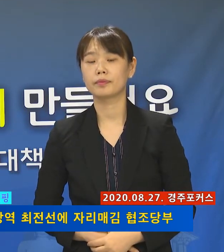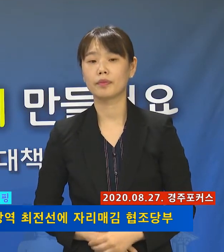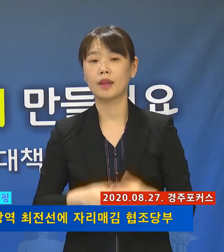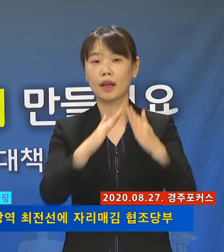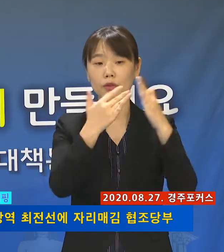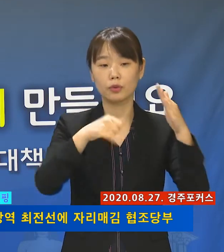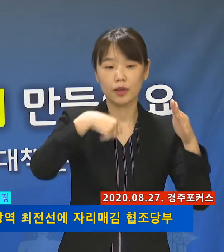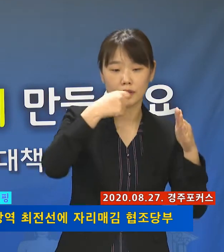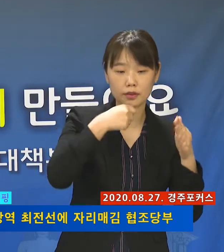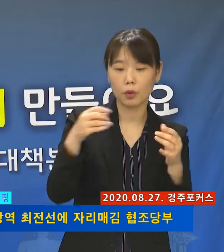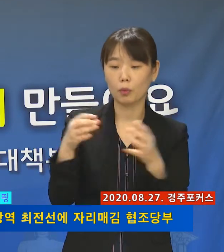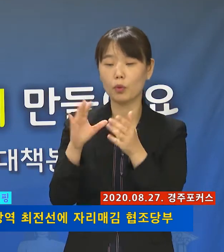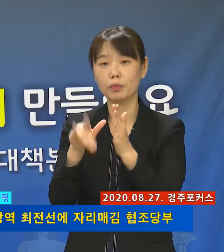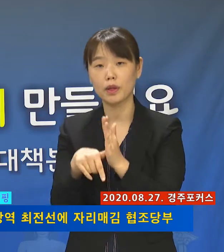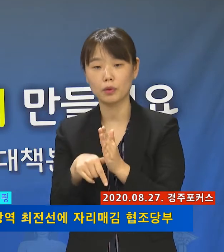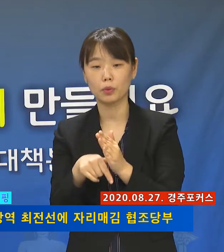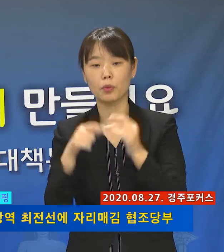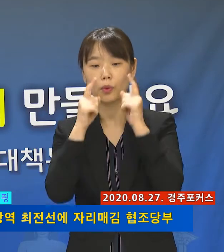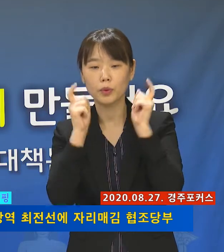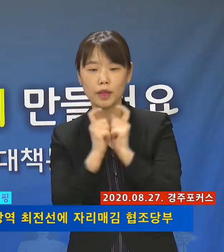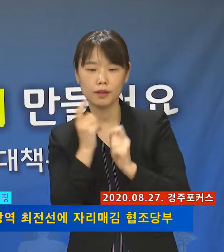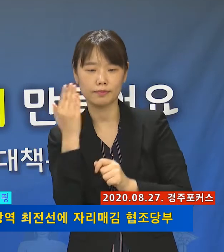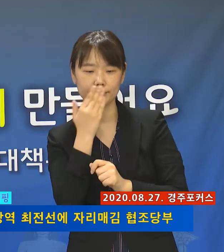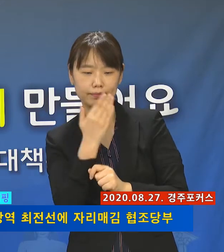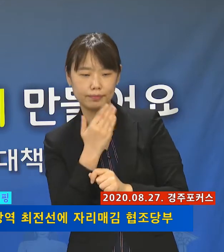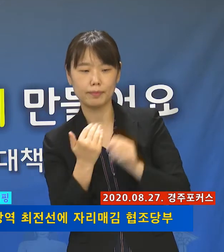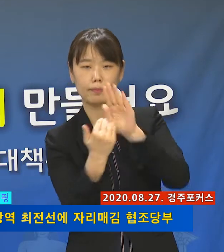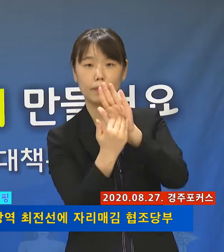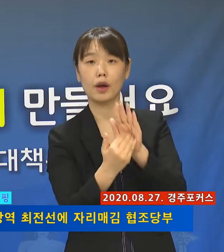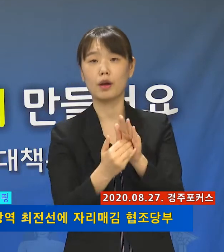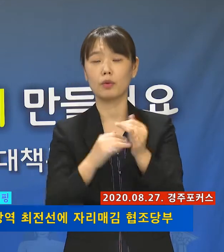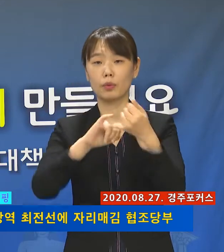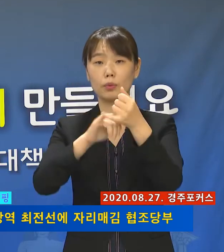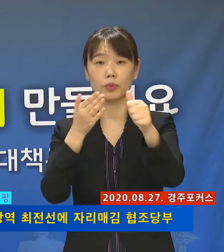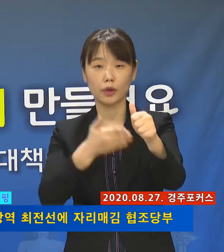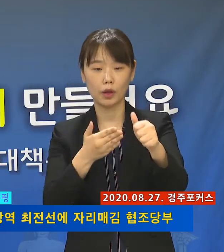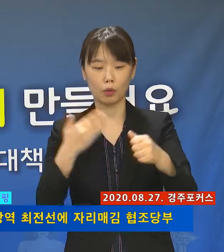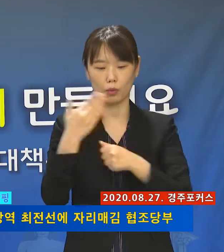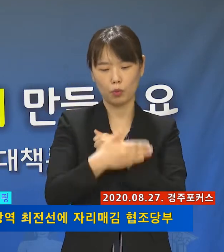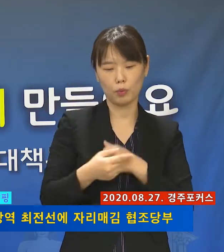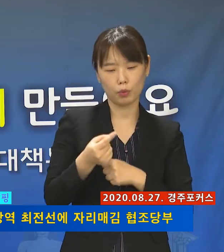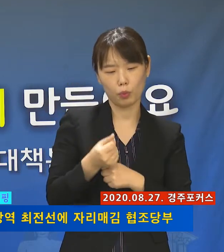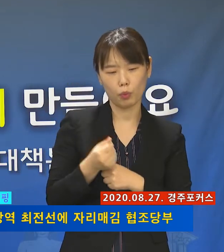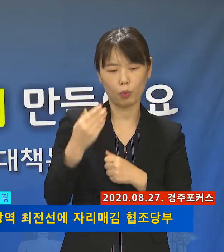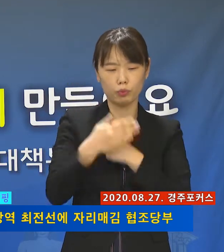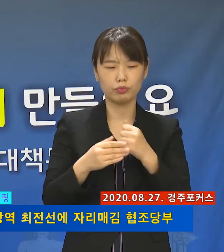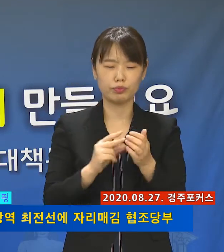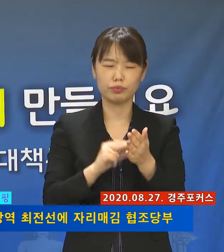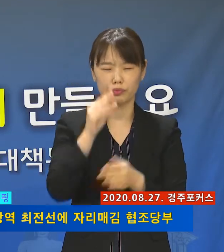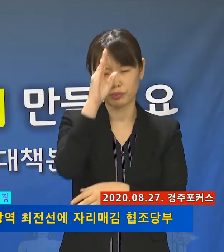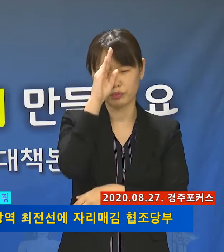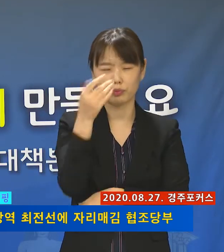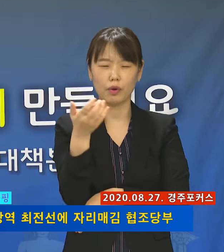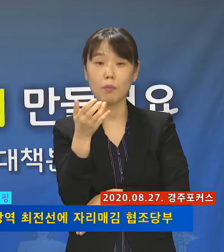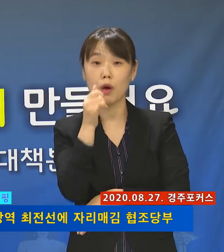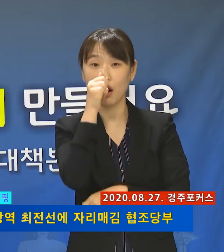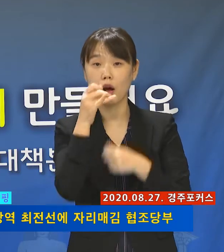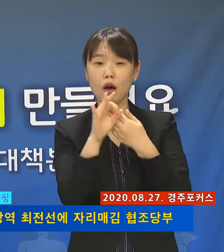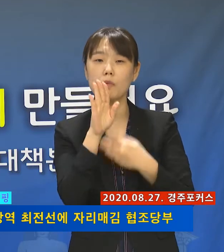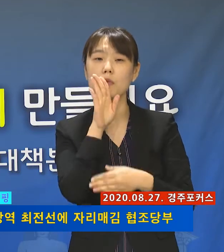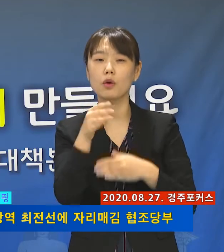가족과의 식사나 모임 시에도 개인 위생과 방역에 철저를 기해 주시고 몸에 조금이라도 이상이 있다고 생각될 때는